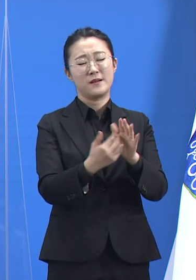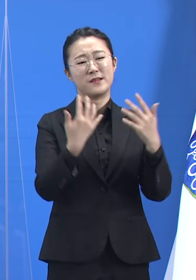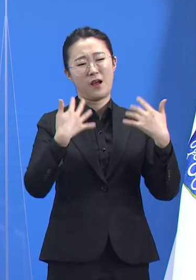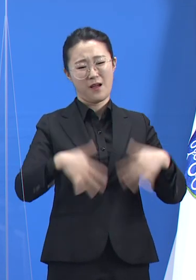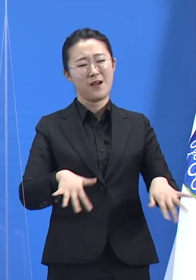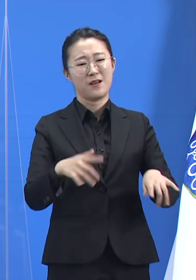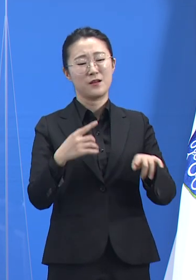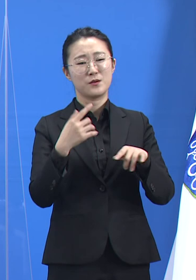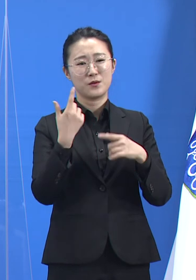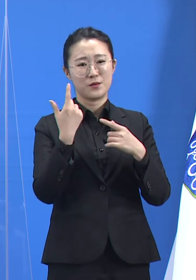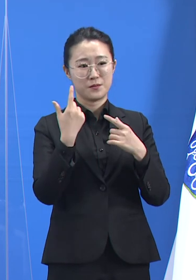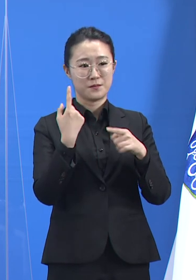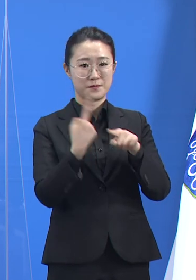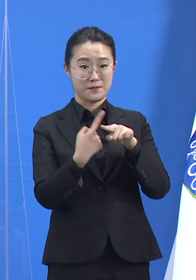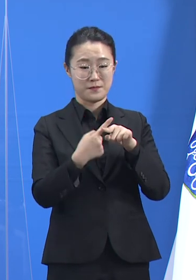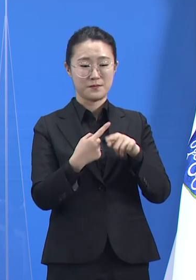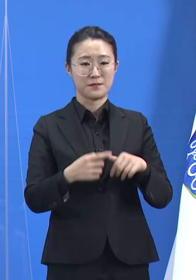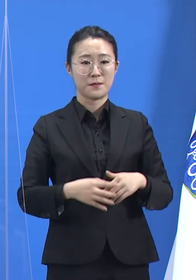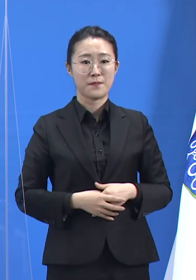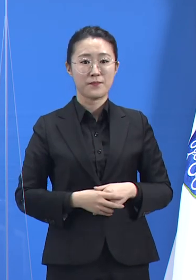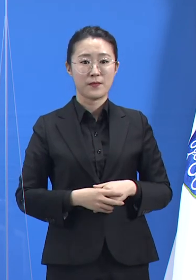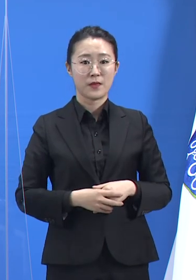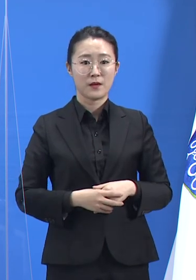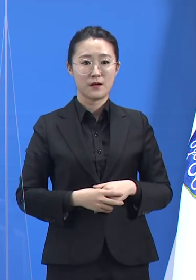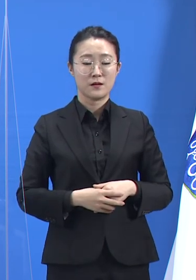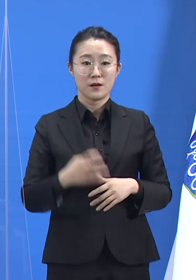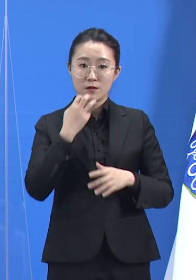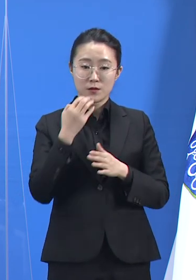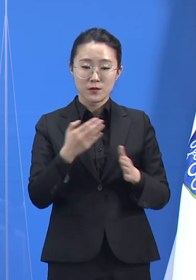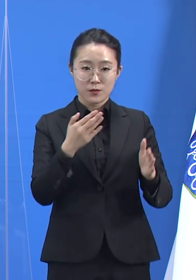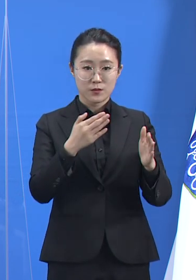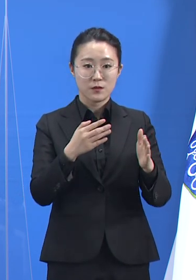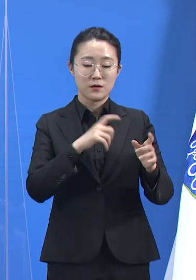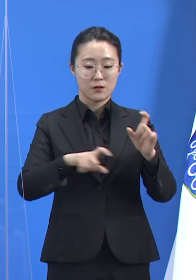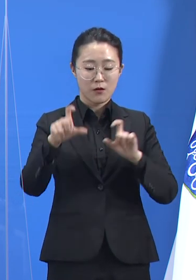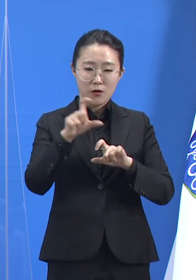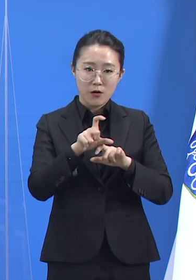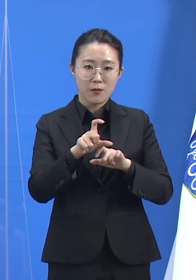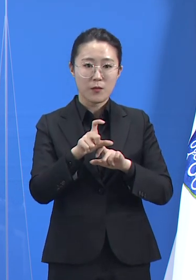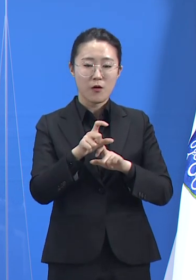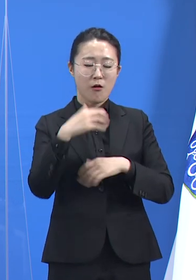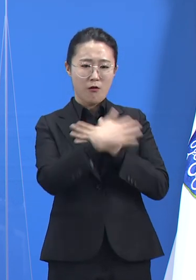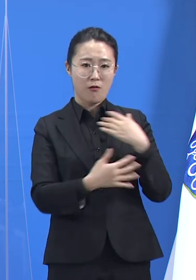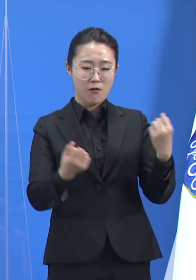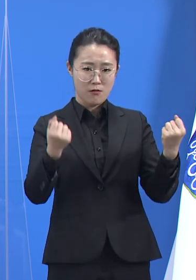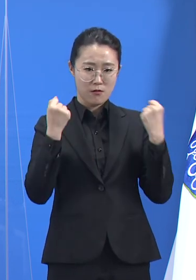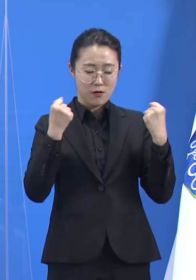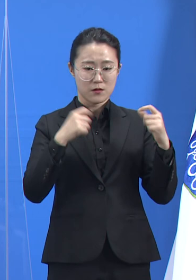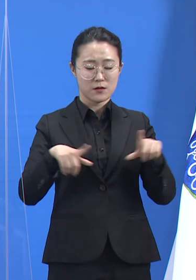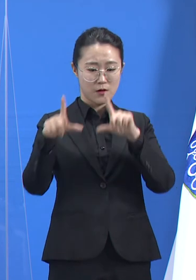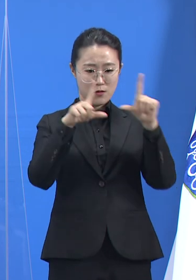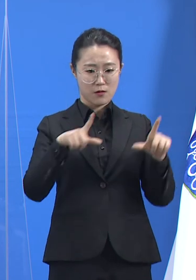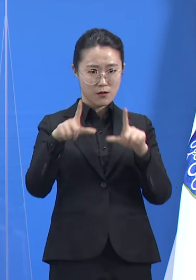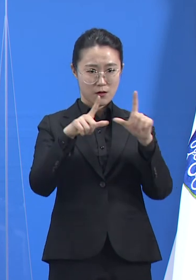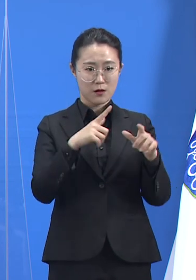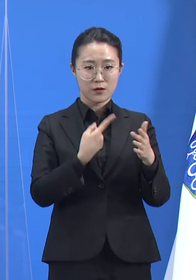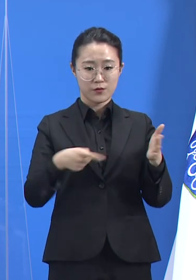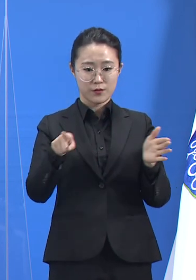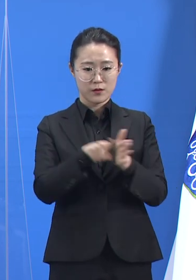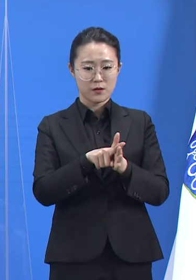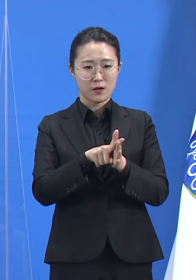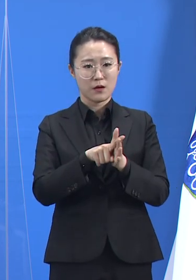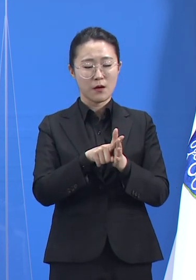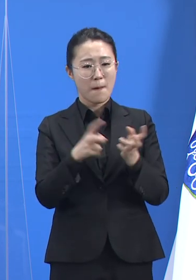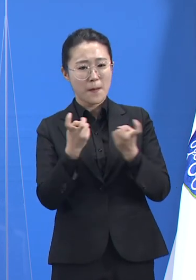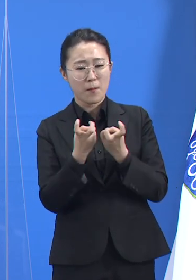방역활동을 철저히 수행하는 한편 모든 구성원들이 더 건강하게 살아가는 사회를 만들기 위한 고민도